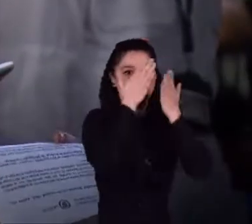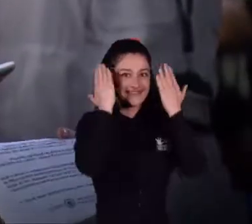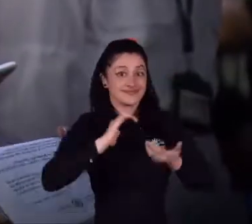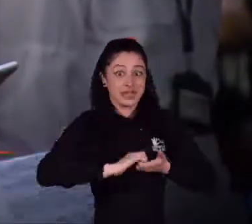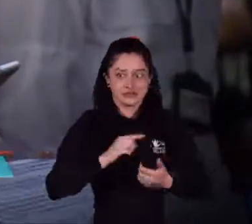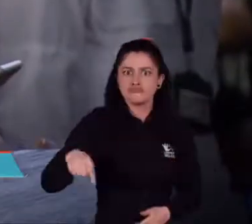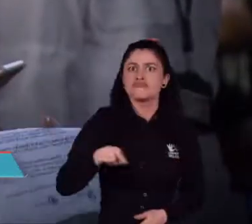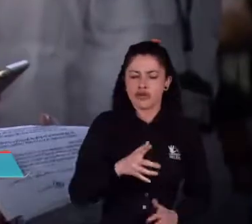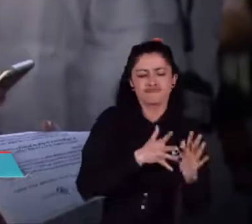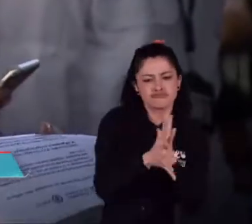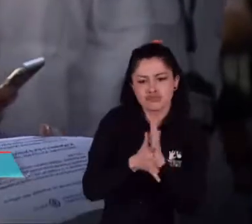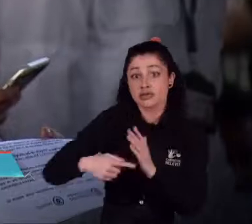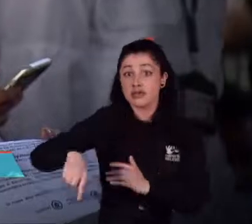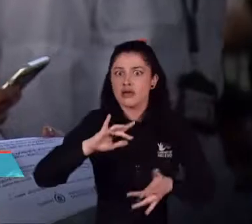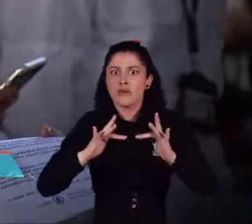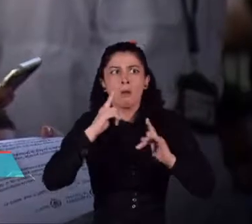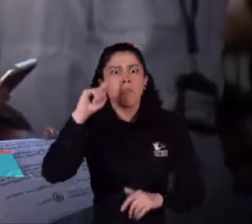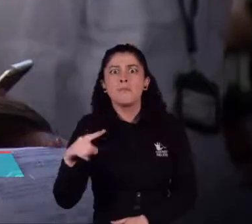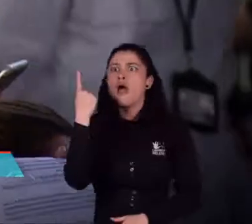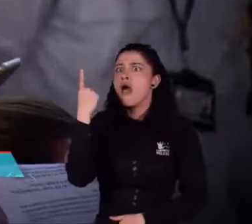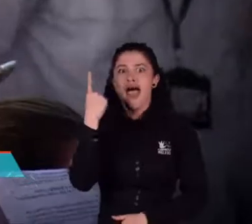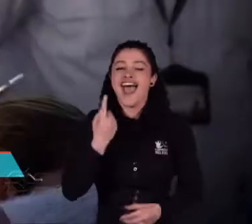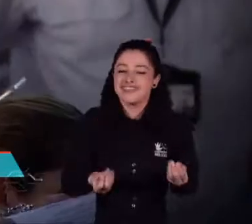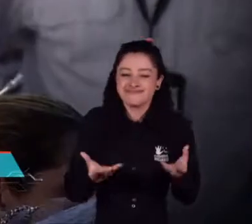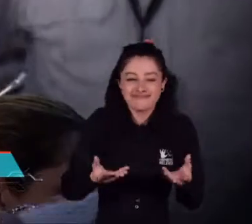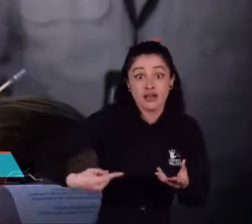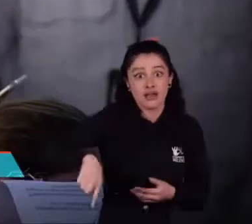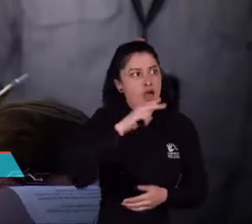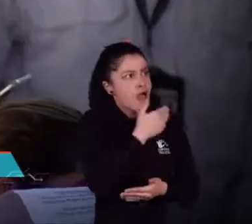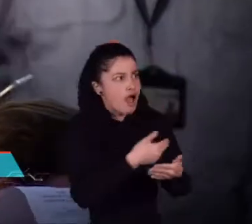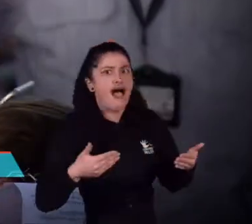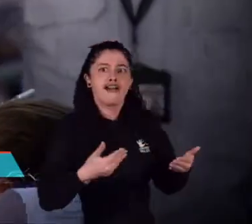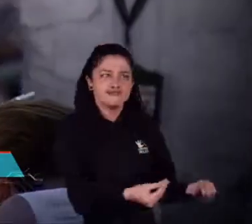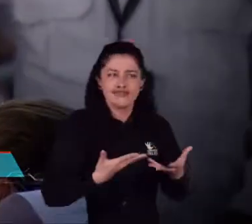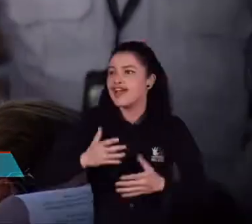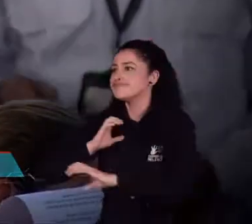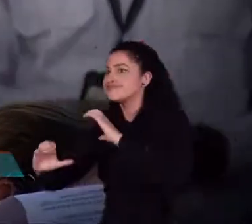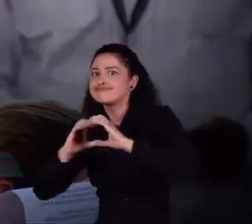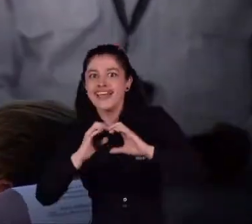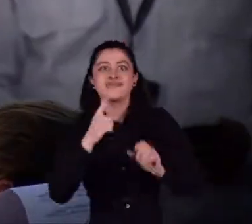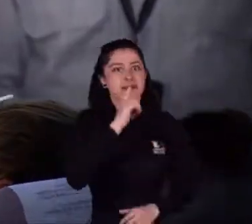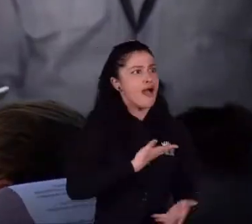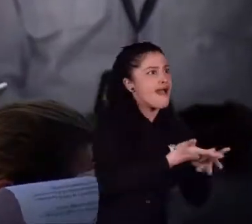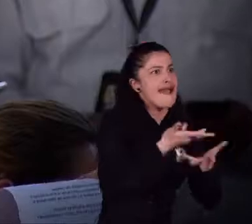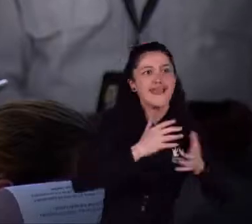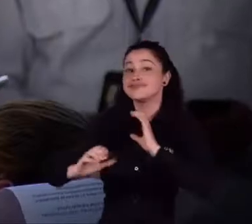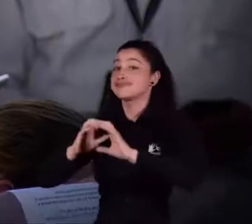conocieron el Centro de Relevo, herramienta que facilita la comunicación entre personas sordas y su entorno y pudieron comunicarse con sus